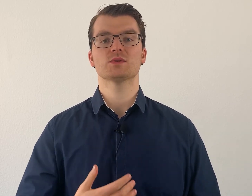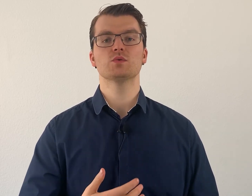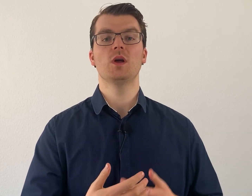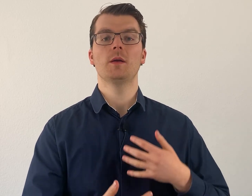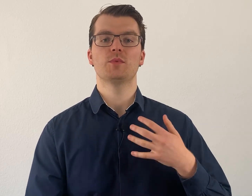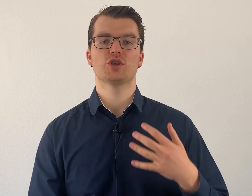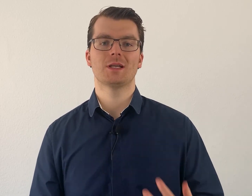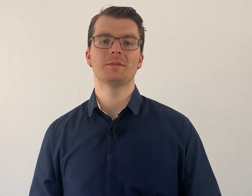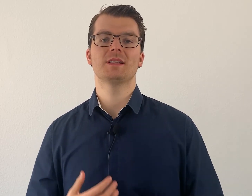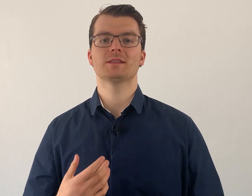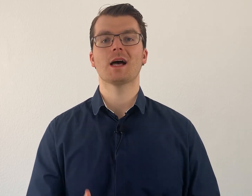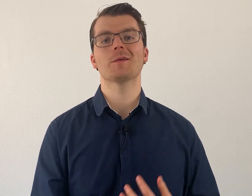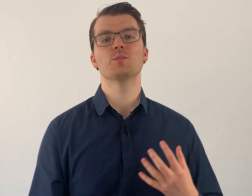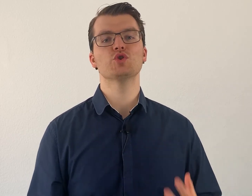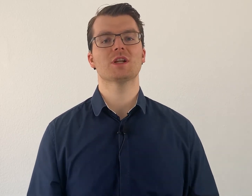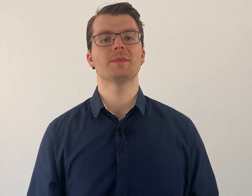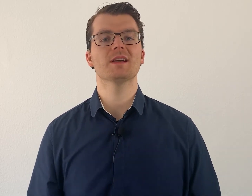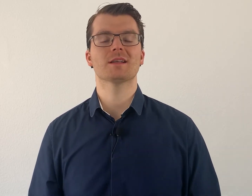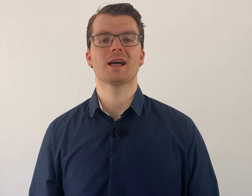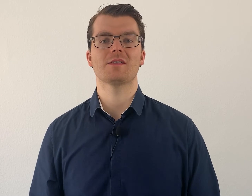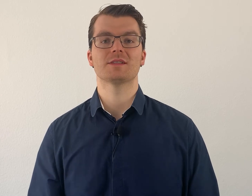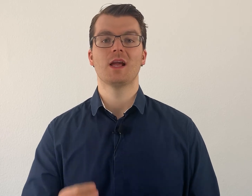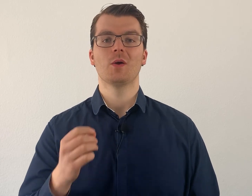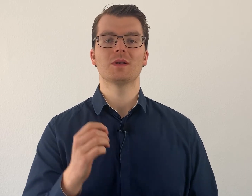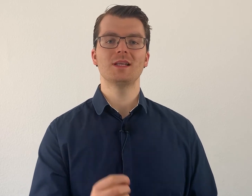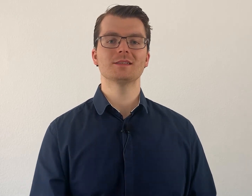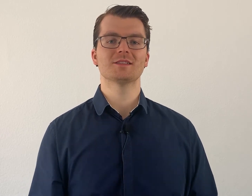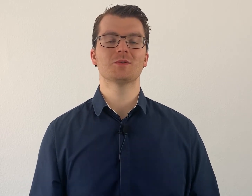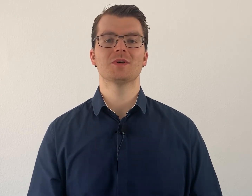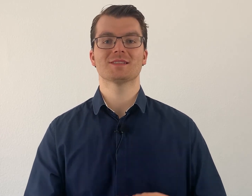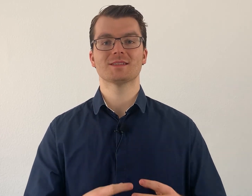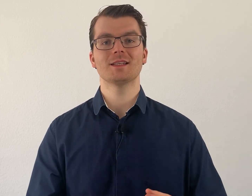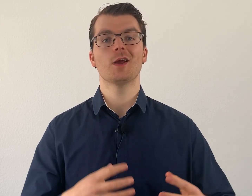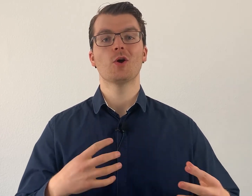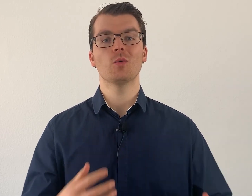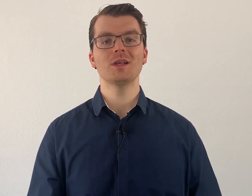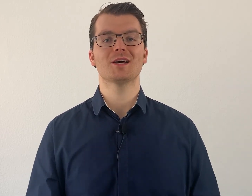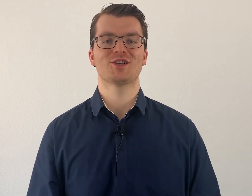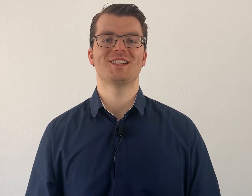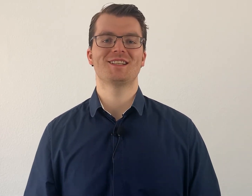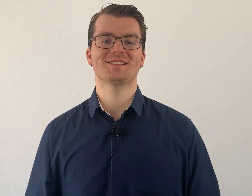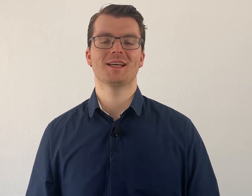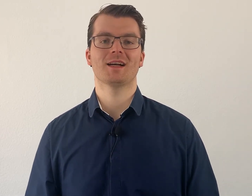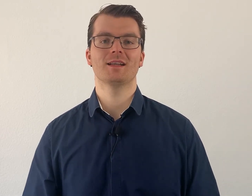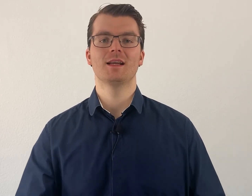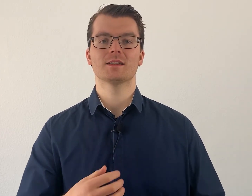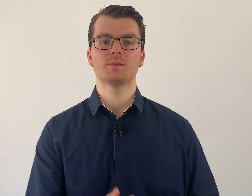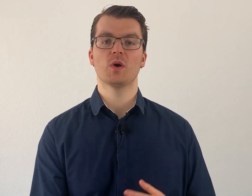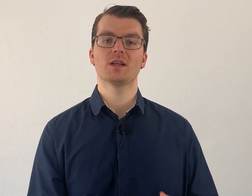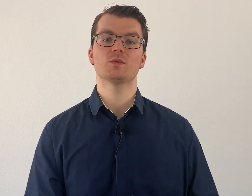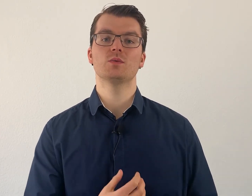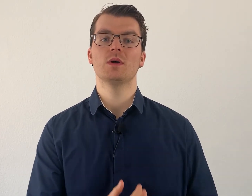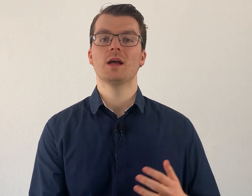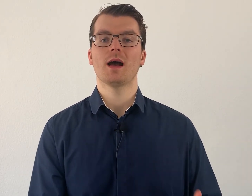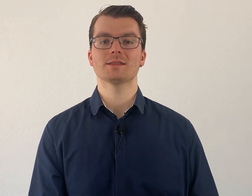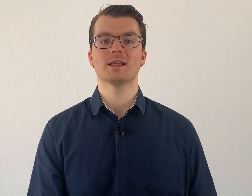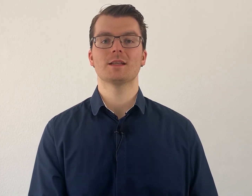du bestimmte Sachen buchstabieren darfst. Und hier ist es so, das sind unterschiedliche Sachen. Das bedeutet, du hast dann die